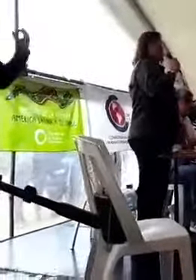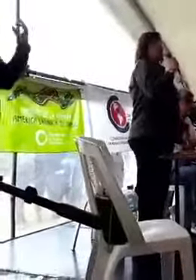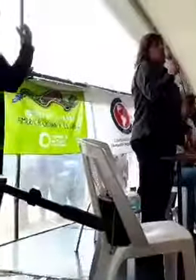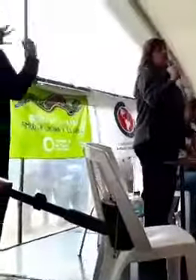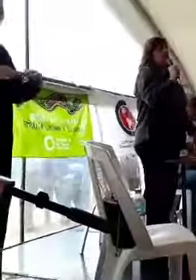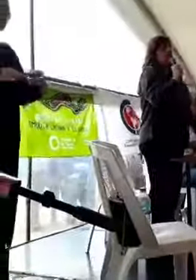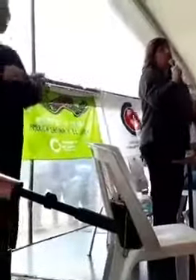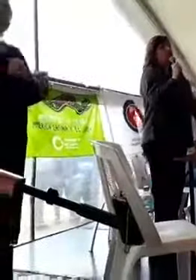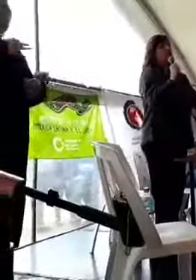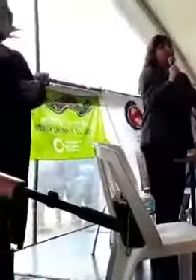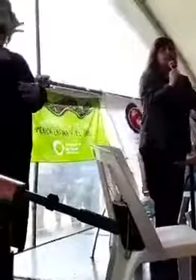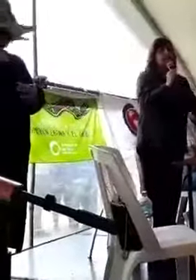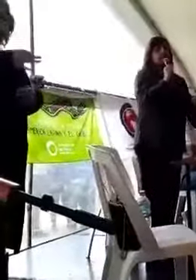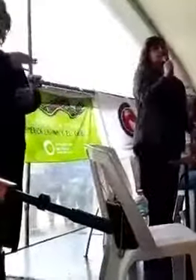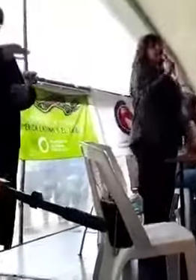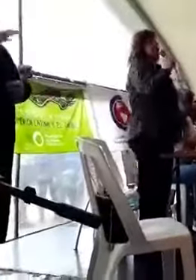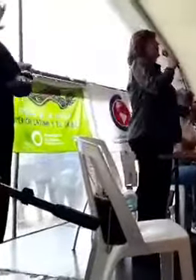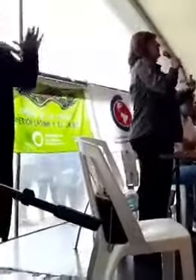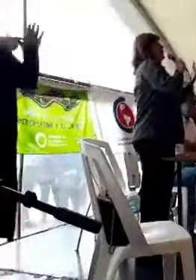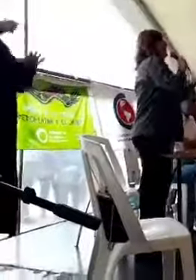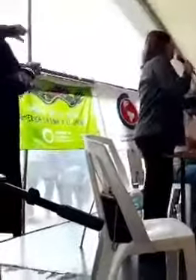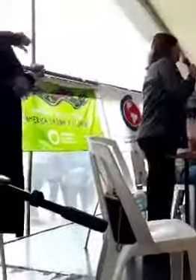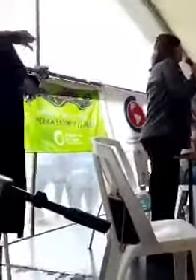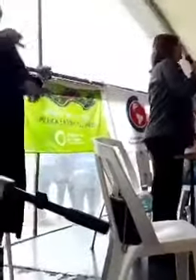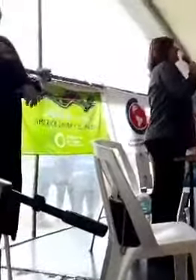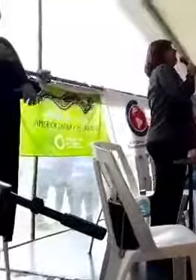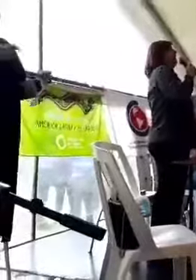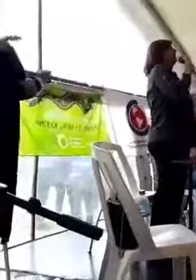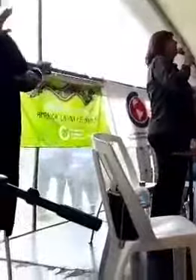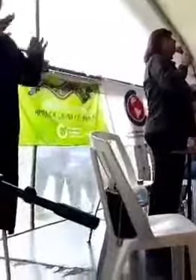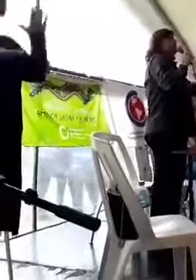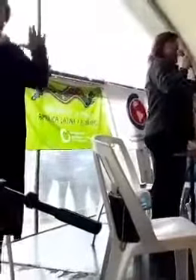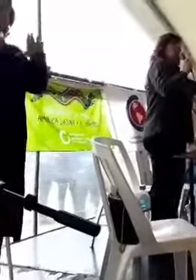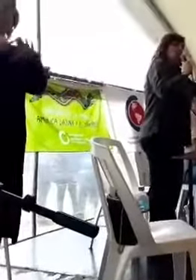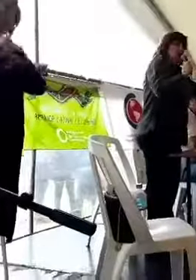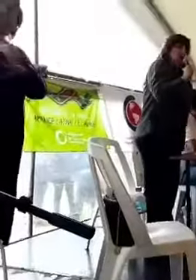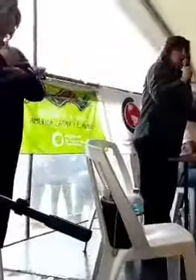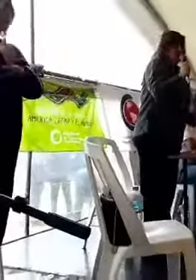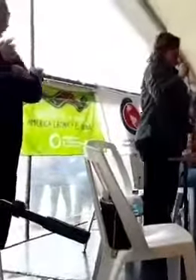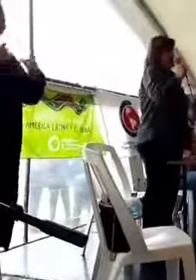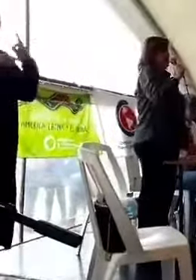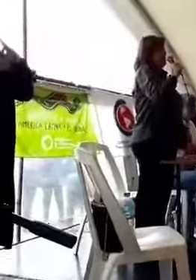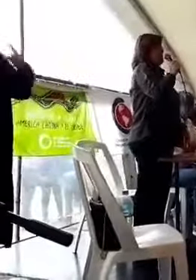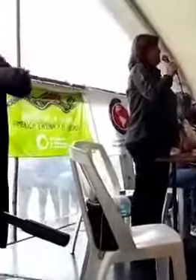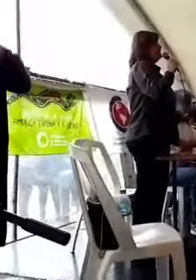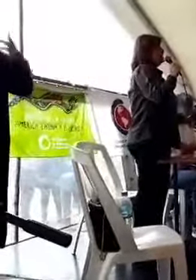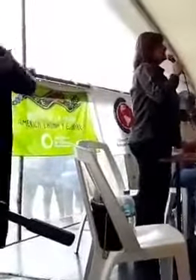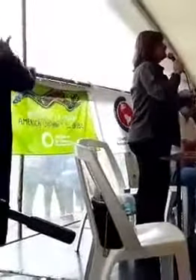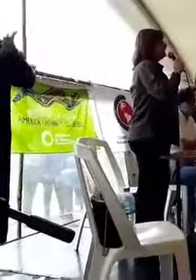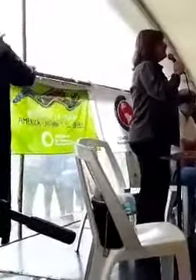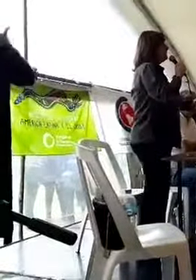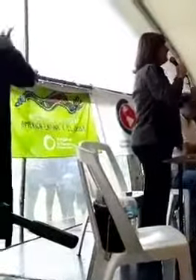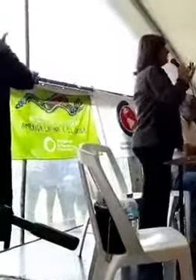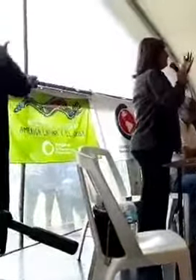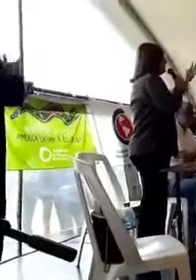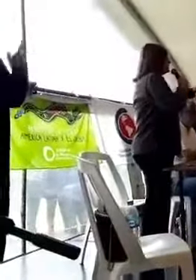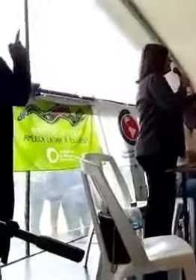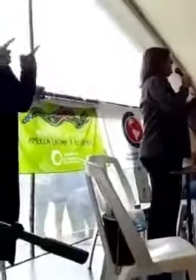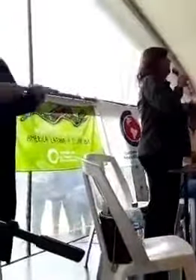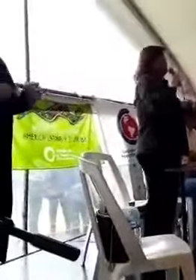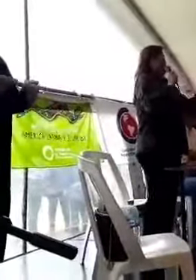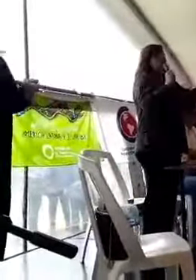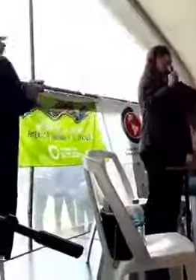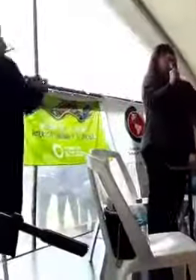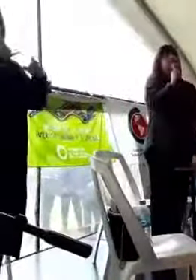eu disse, insuficiências, errores, mas seguimos luchando. É certo também que por